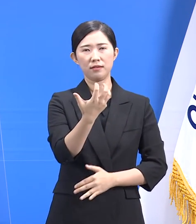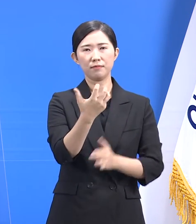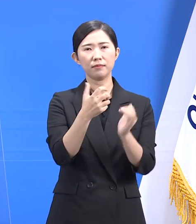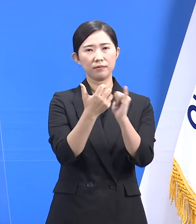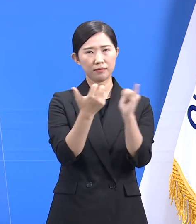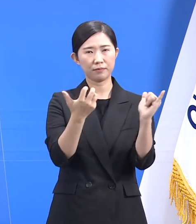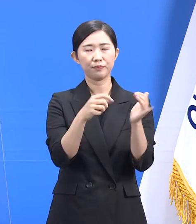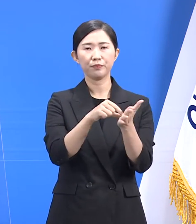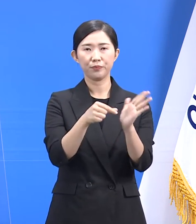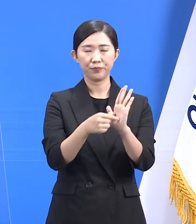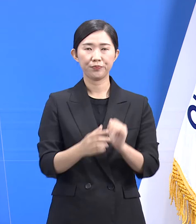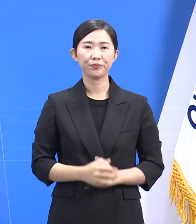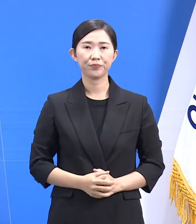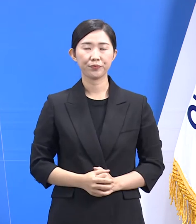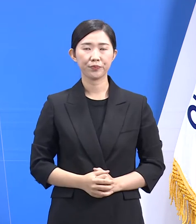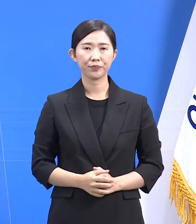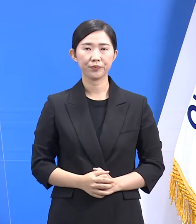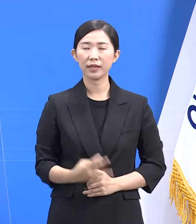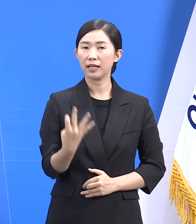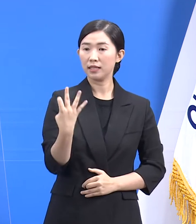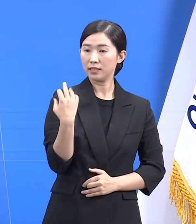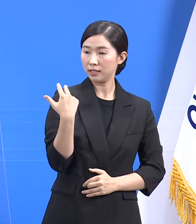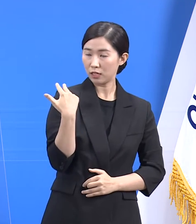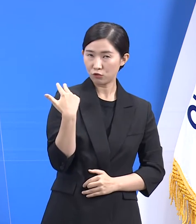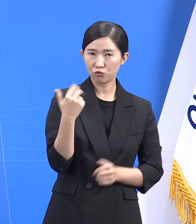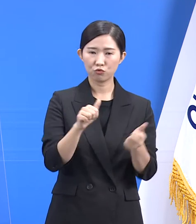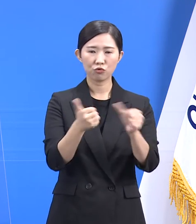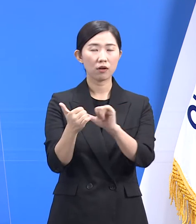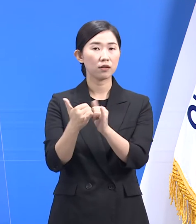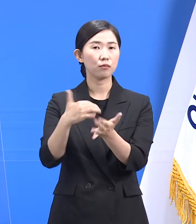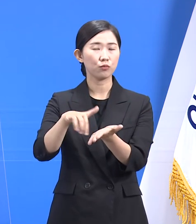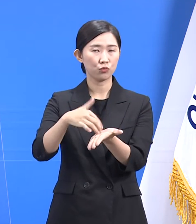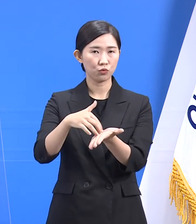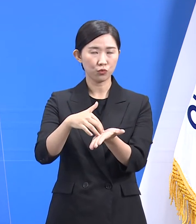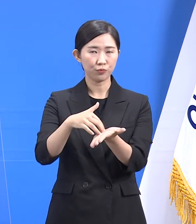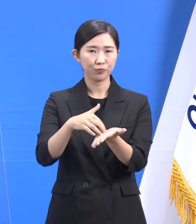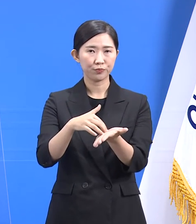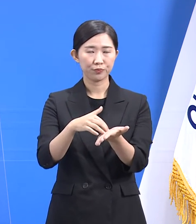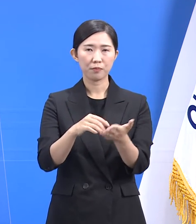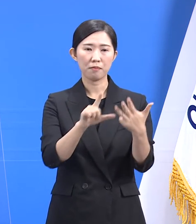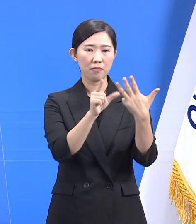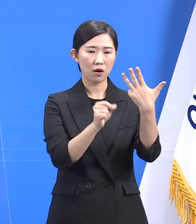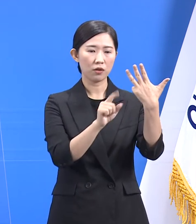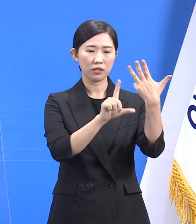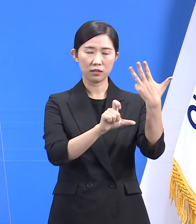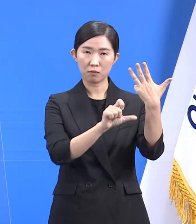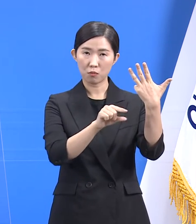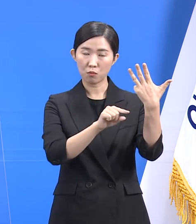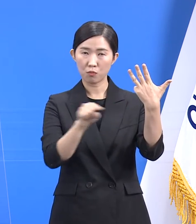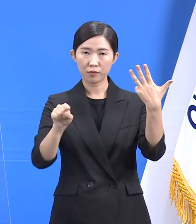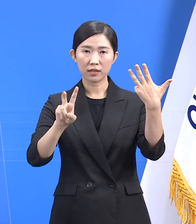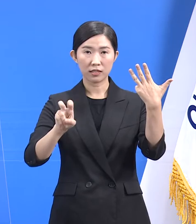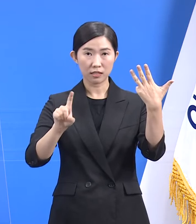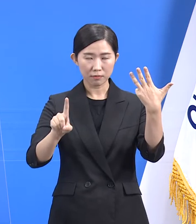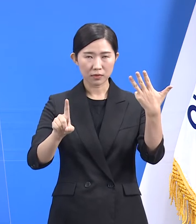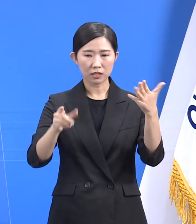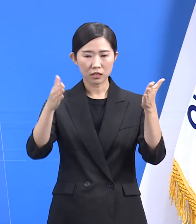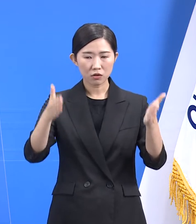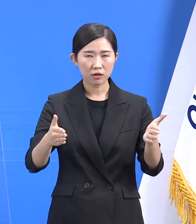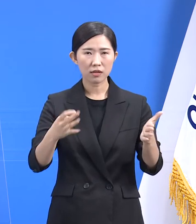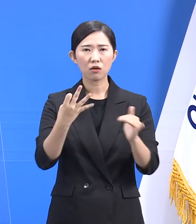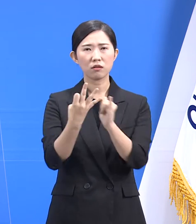지난주 코로나19 사망자 현황입니다. 15일부터 21일까지 한 주간 도내 사망자는 14명입니다.